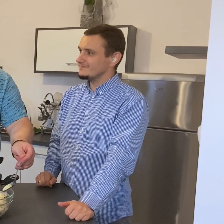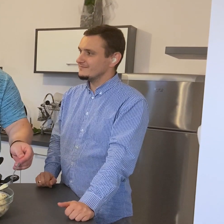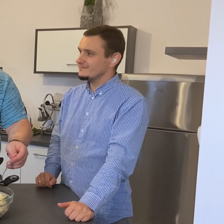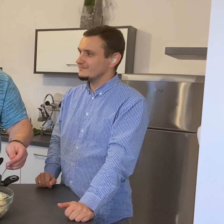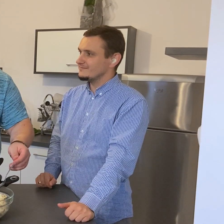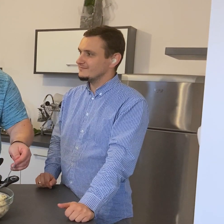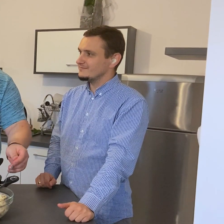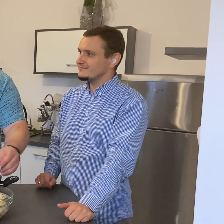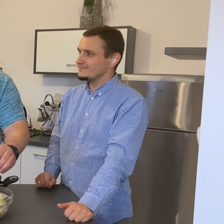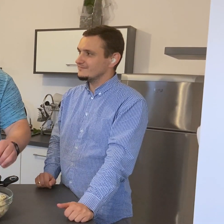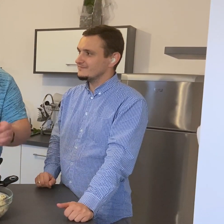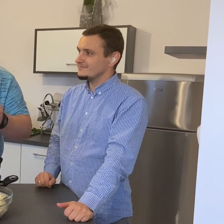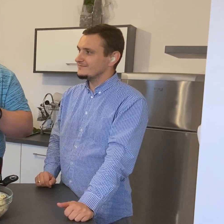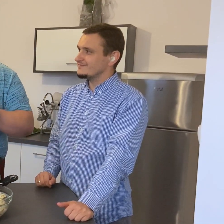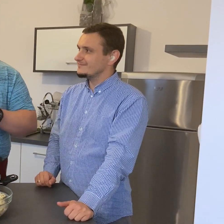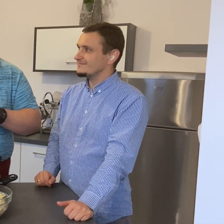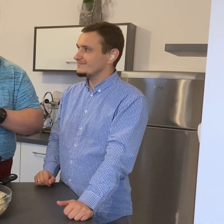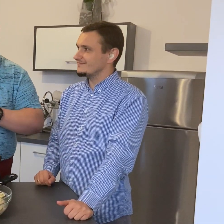który możemy sobie zetrzeć na daleko.